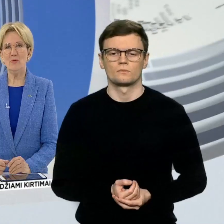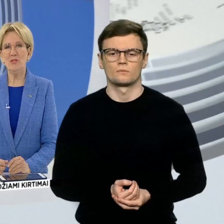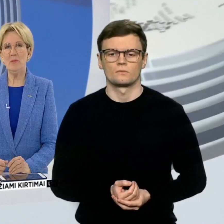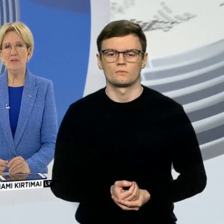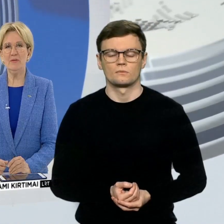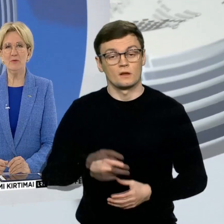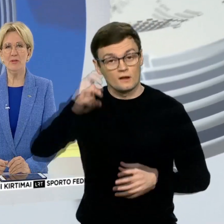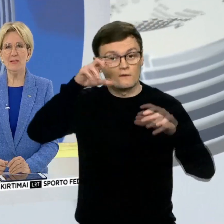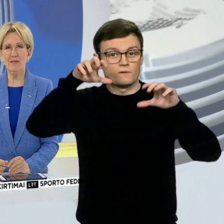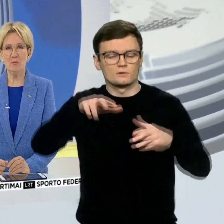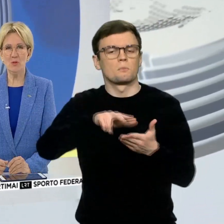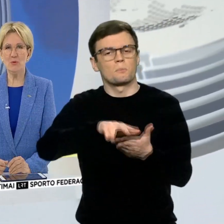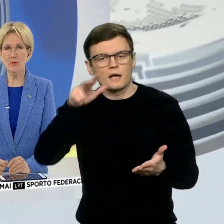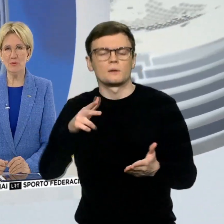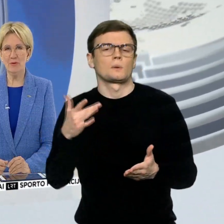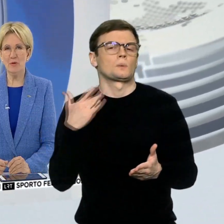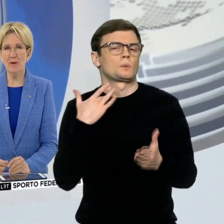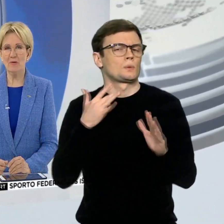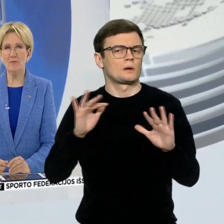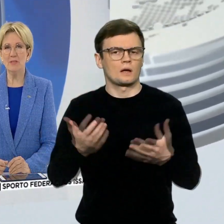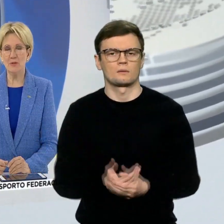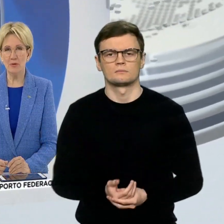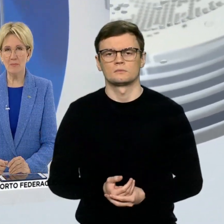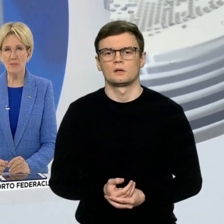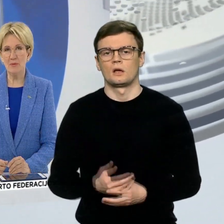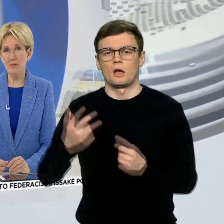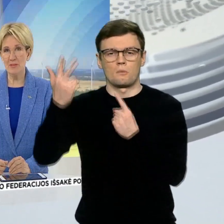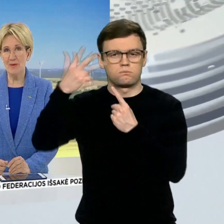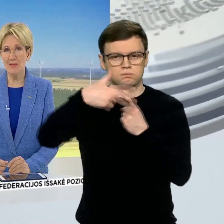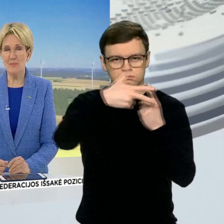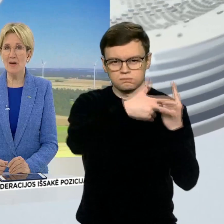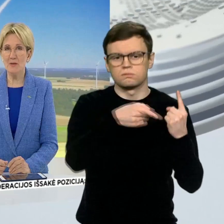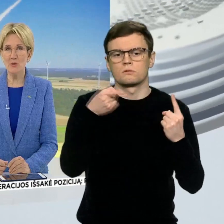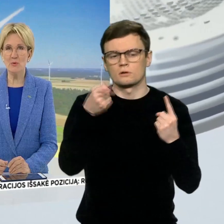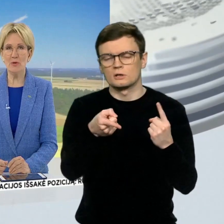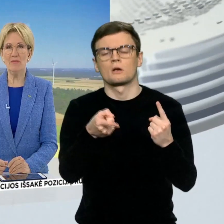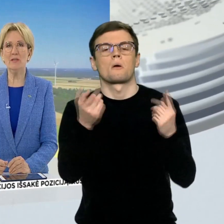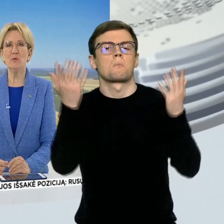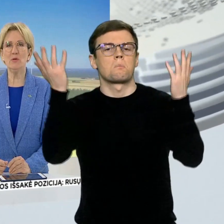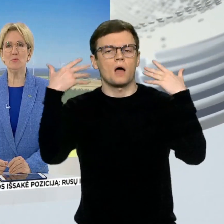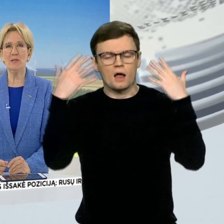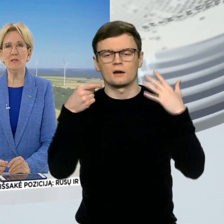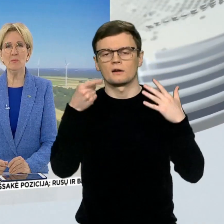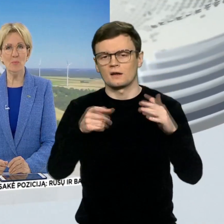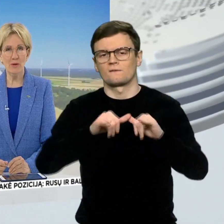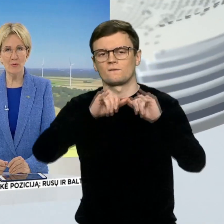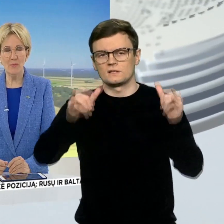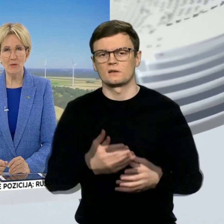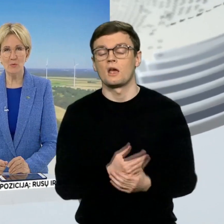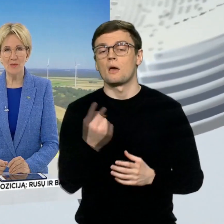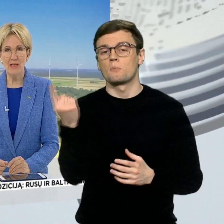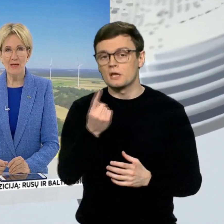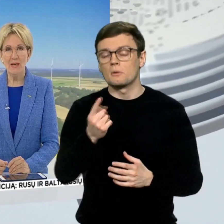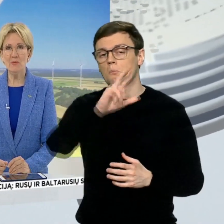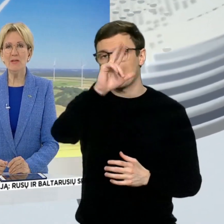Vyriausybė patvirtino reikalavimus jūrinio vėjo parko vystitojams. Pirmasis parkas Baltijos jūroje veikti turėtų pradėti po penkerių